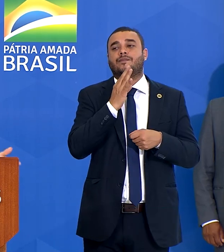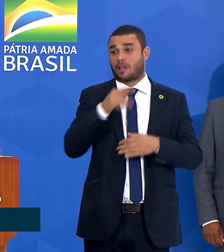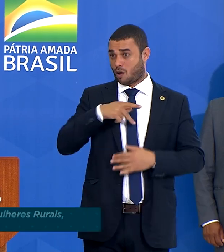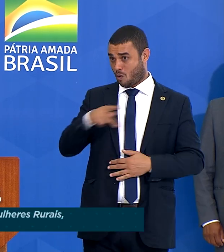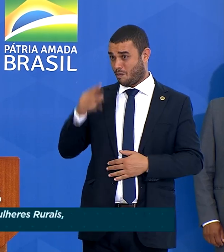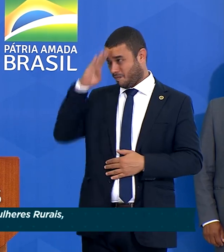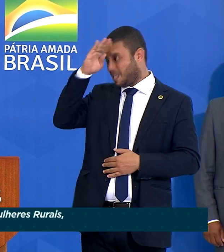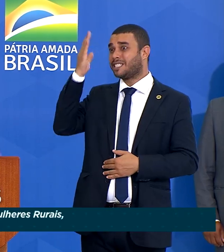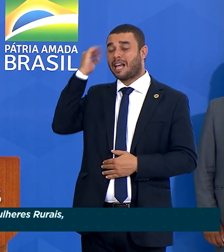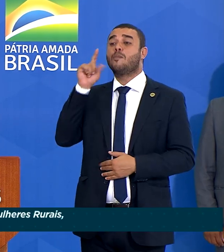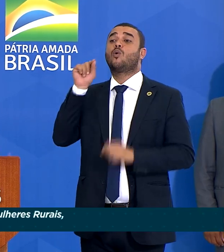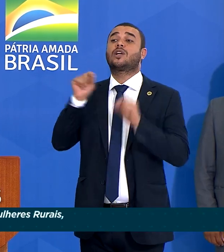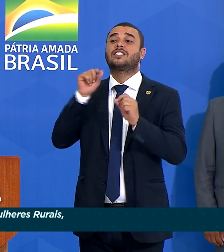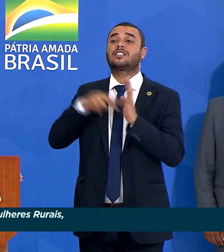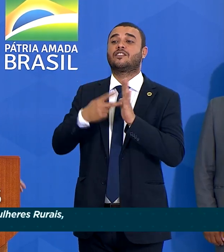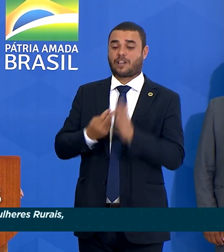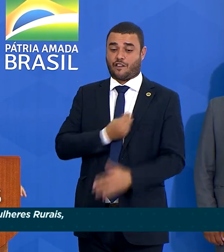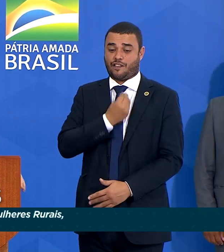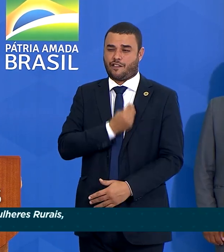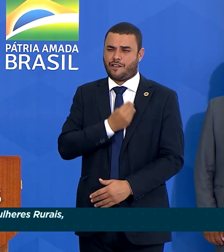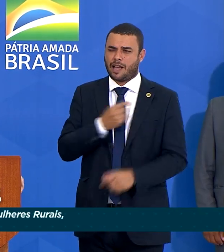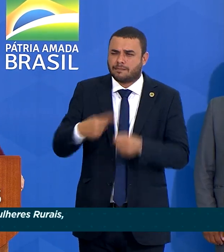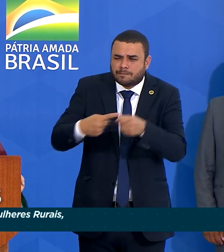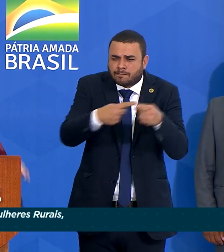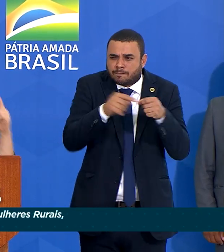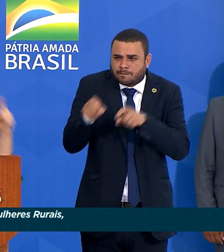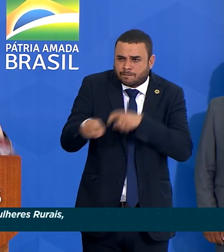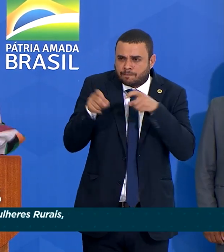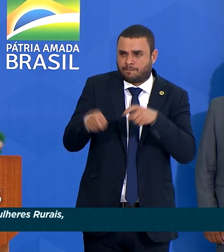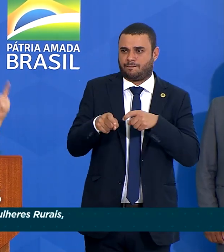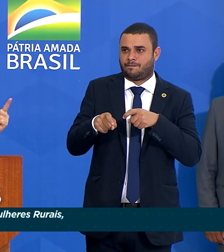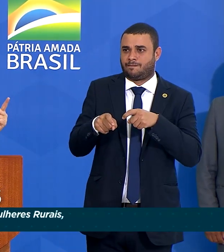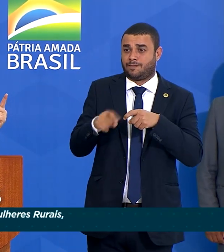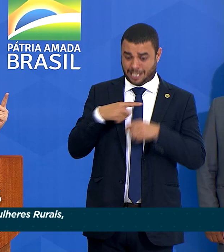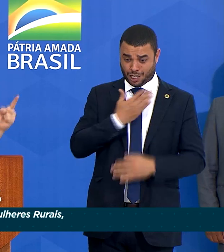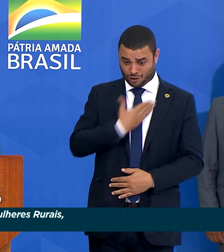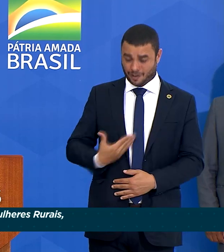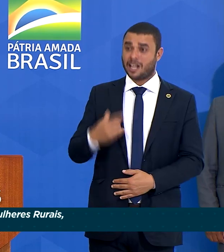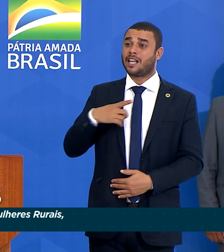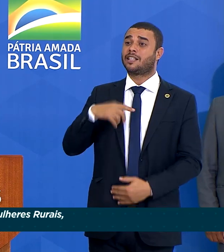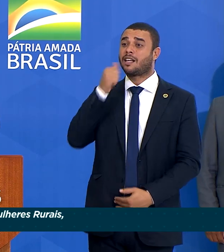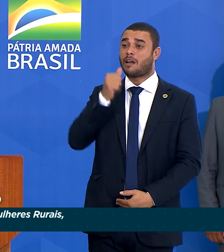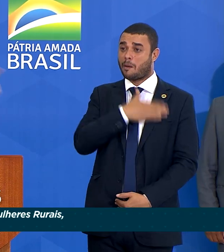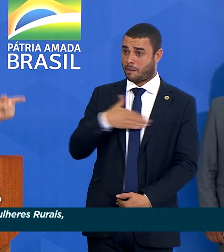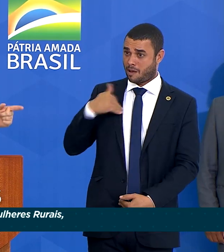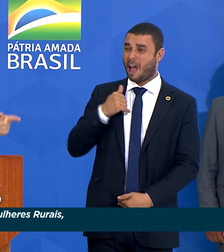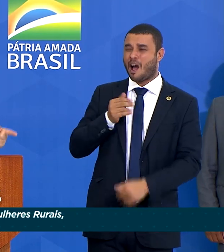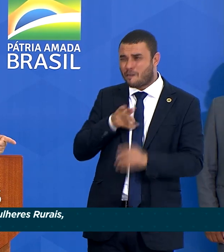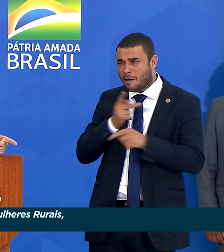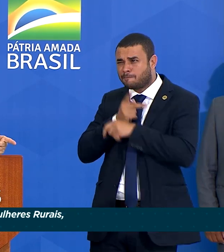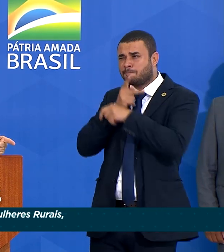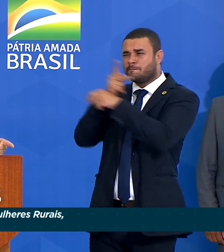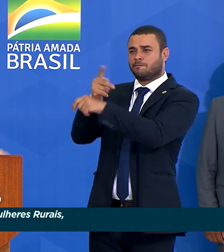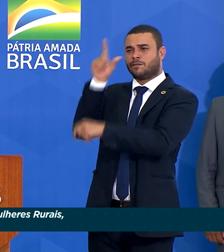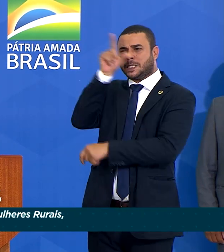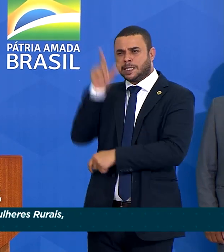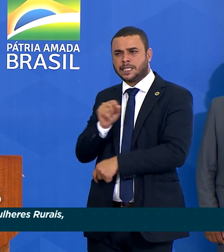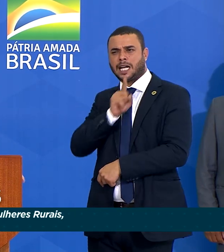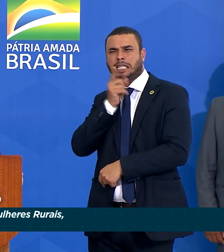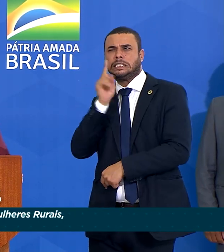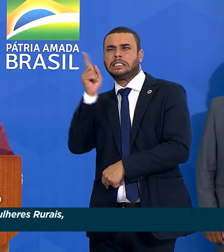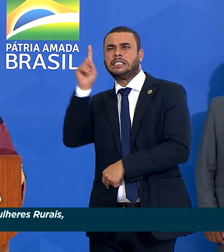o que é viver na roça. Neste governo tem uma primeira dama que vai em Roma buscar ações para a mulher da roça.